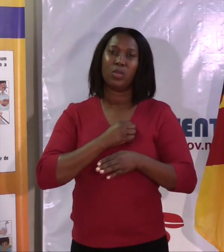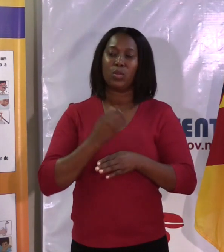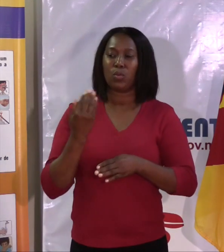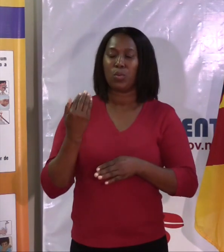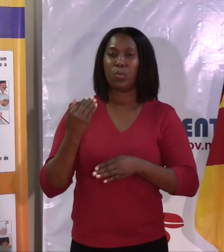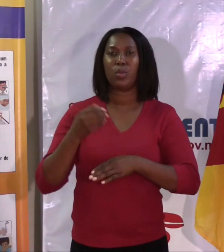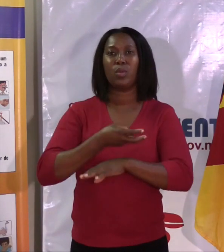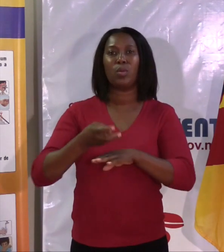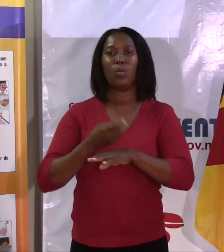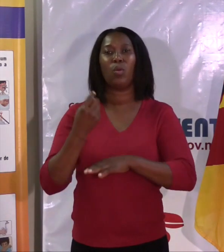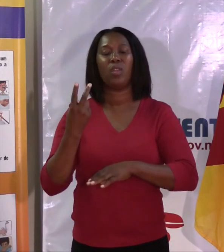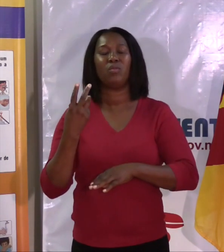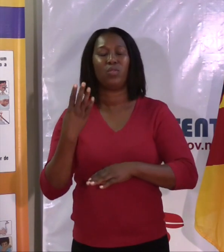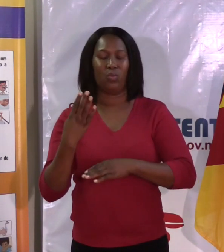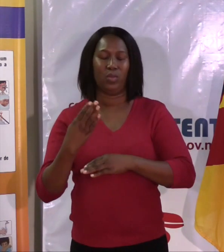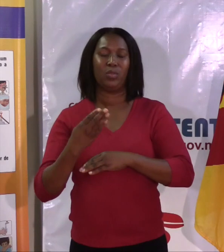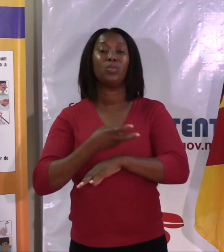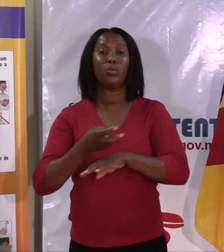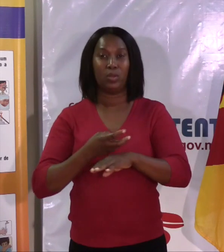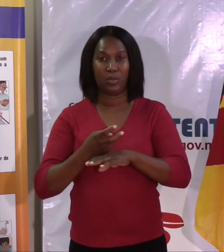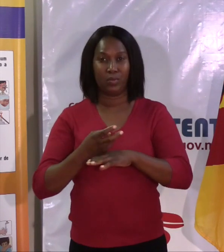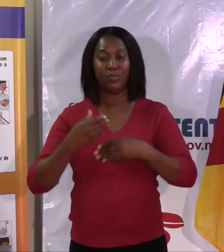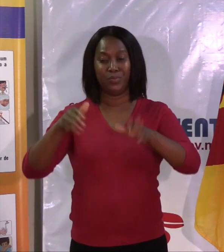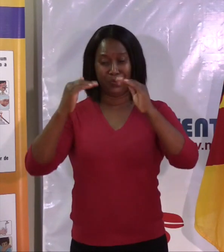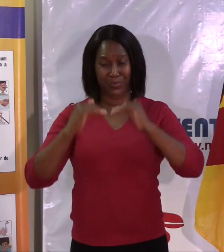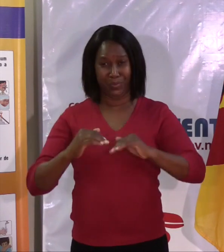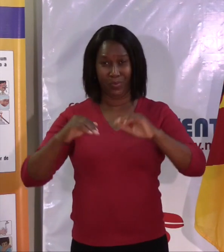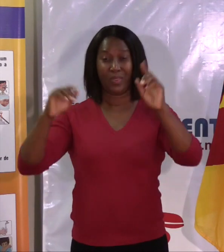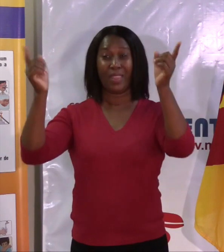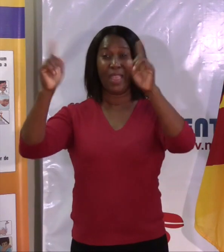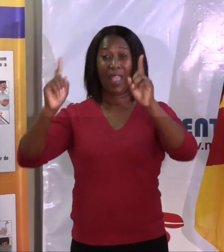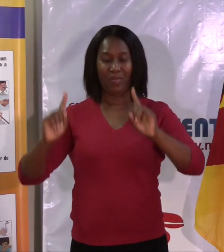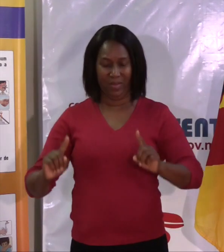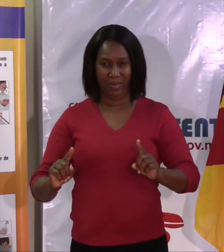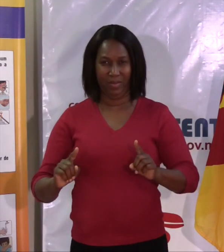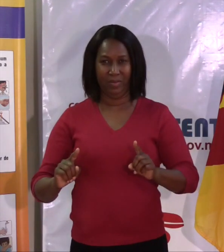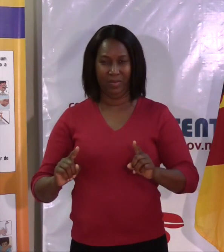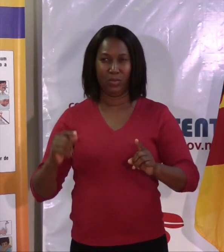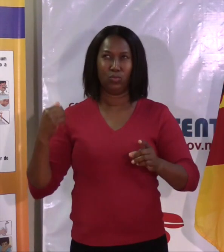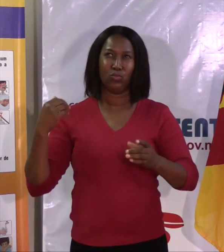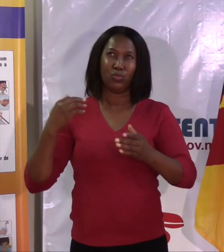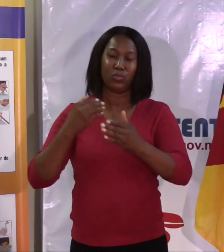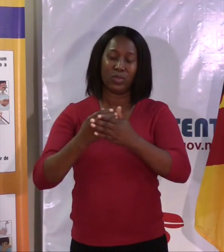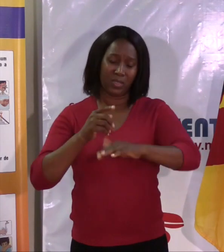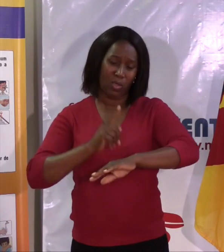continente, até às 9 horas de hoje, 29 de março de